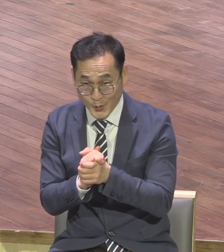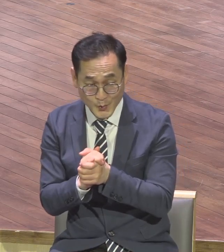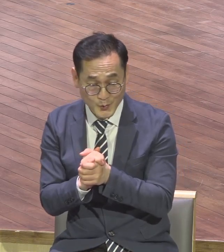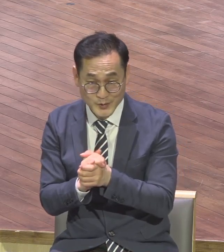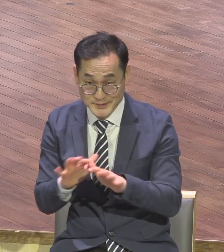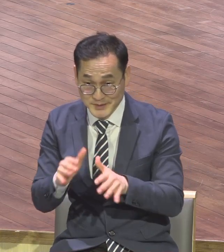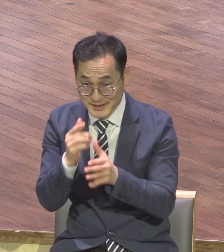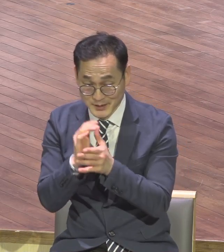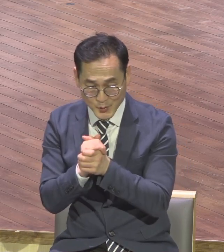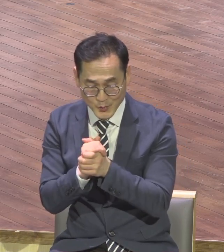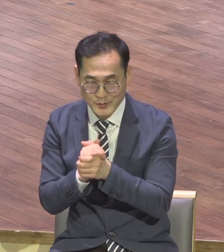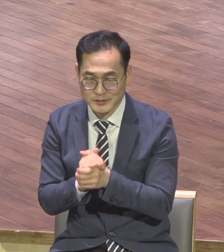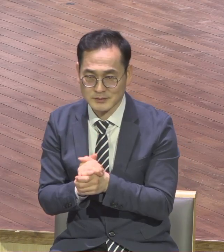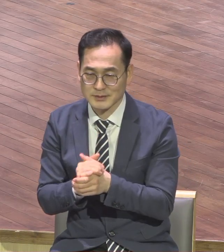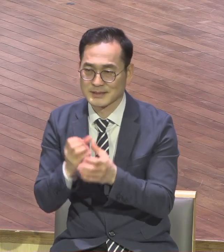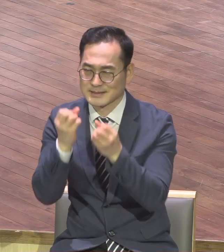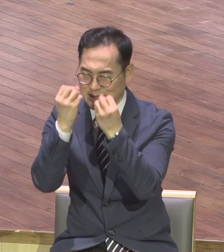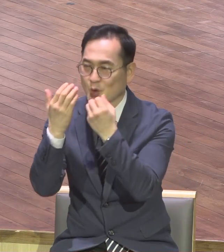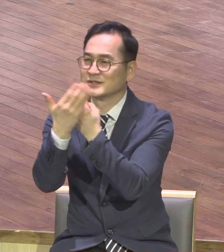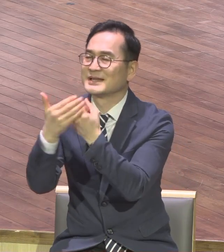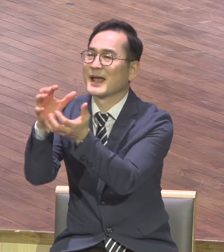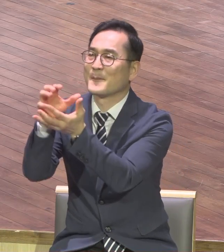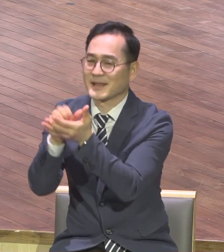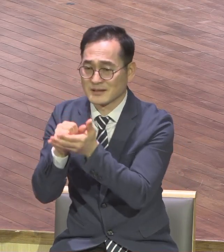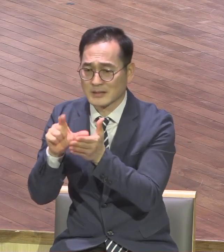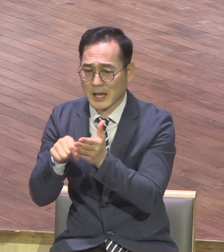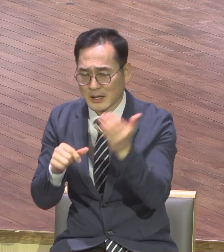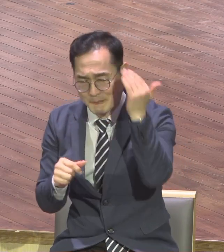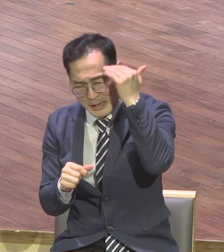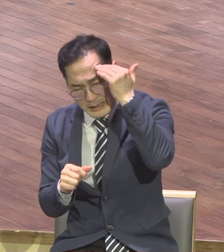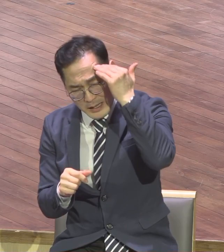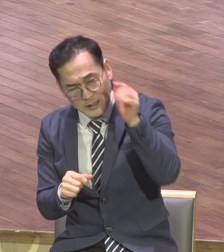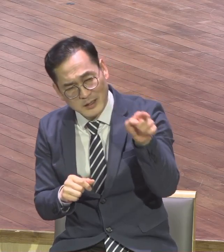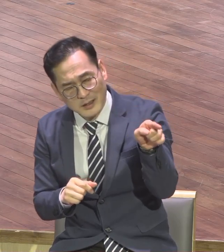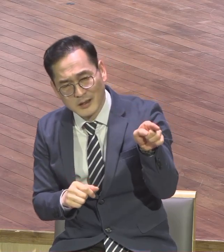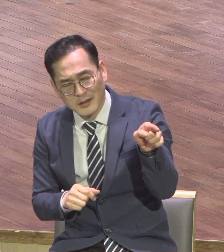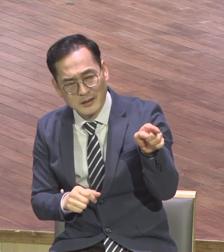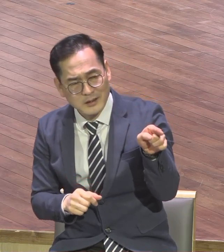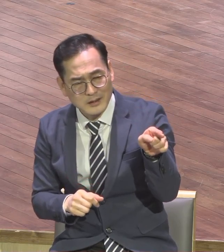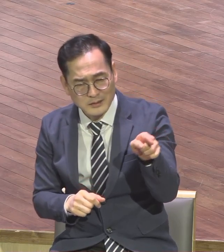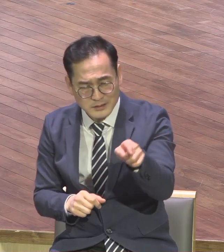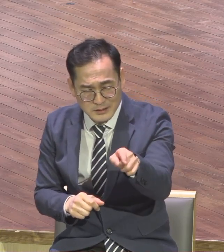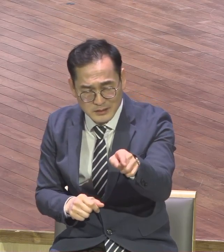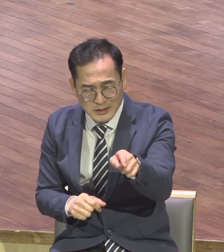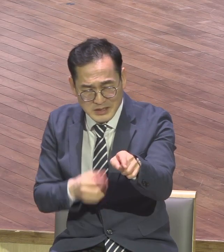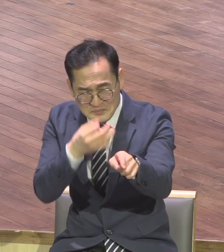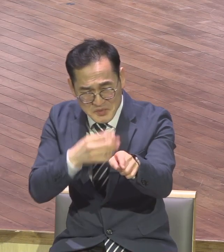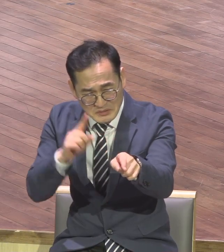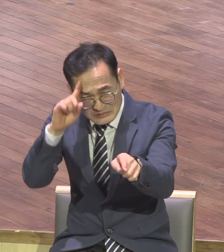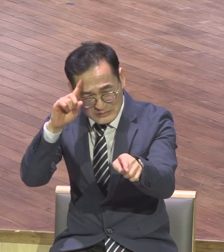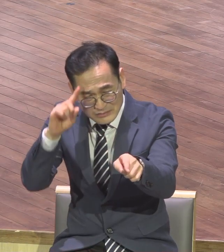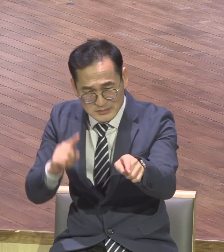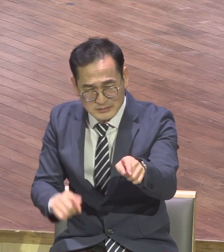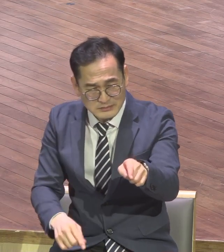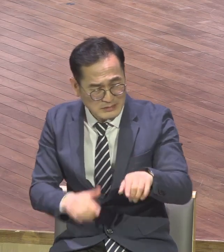은혜를 받는데 혹이라도 걸림돌이 되는 부분이 있으면 아직도 미해결된 부분이 있다고 하면